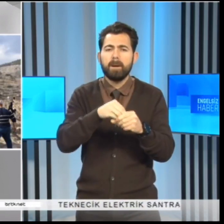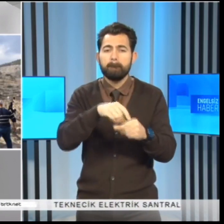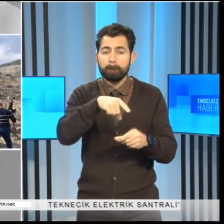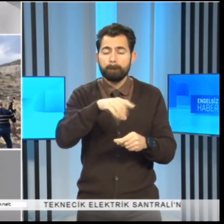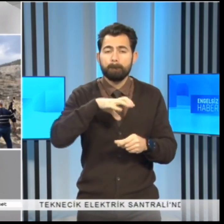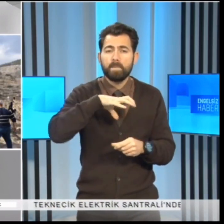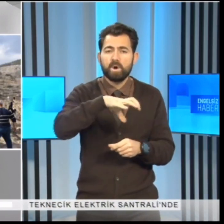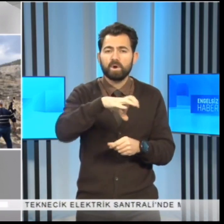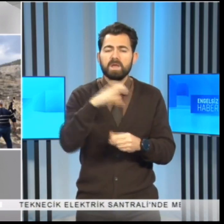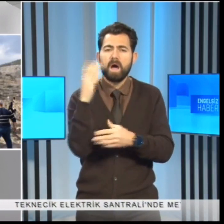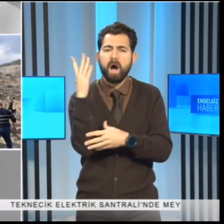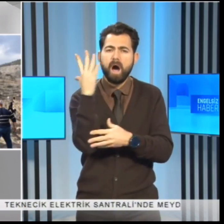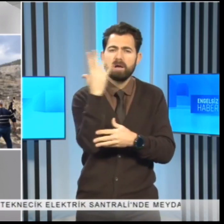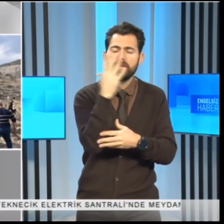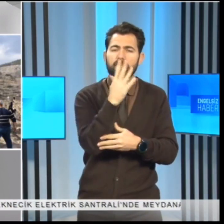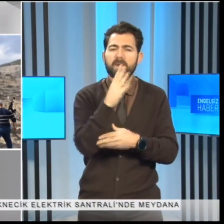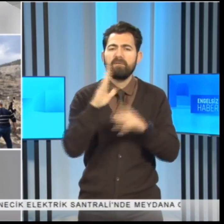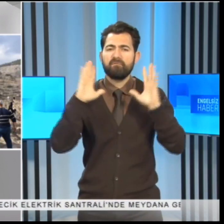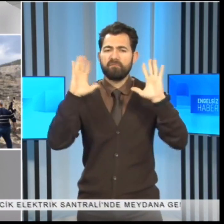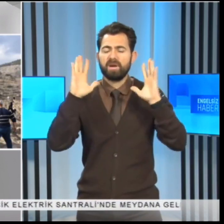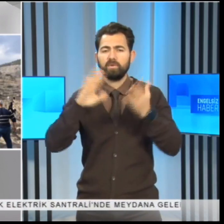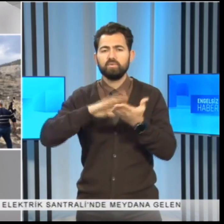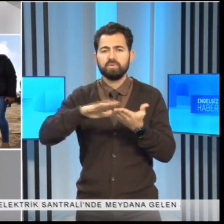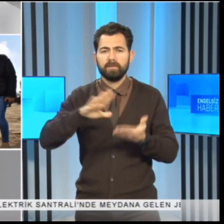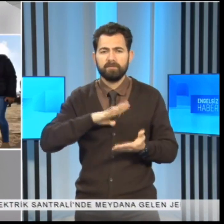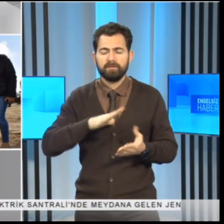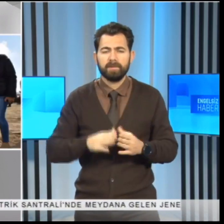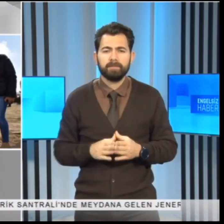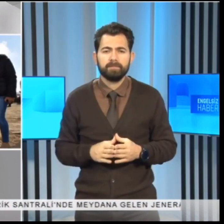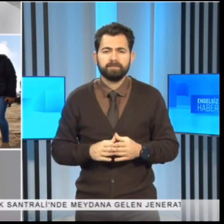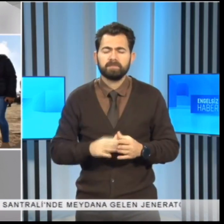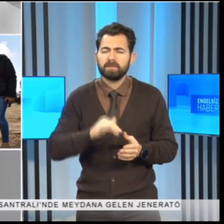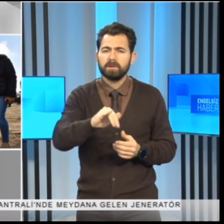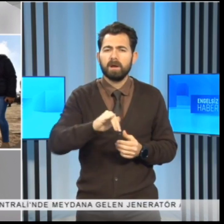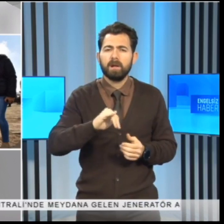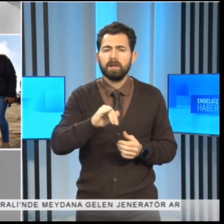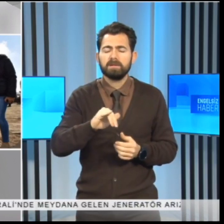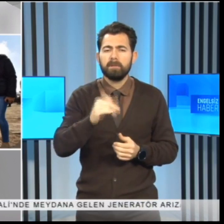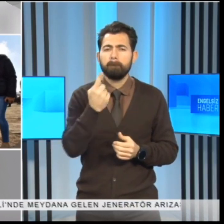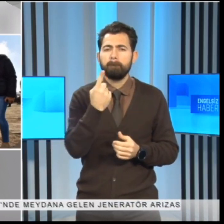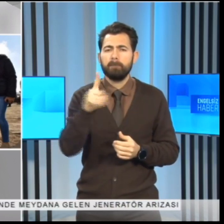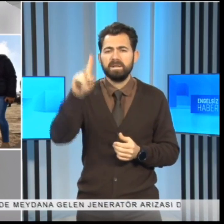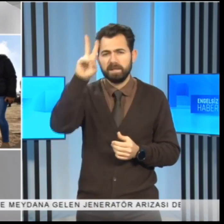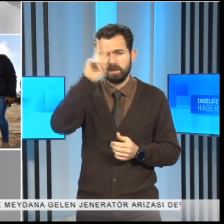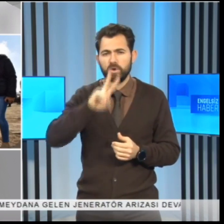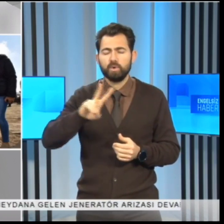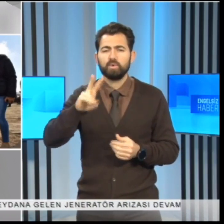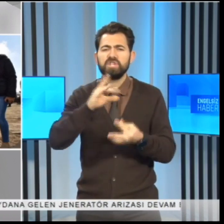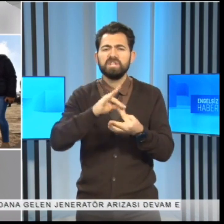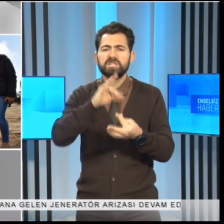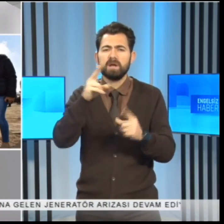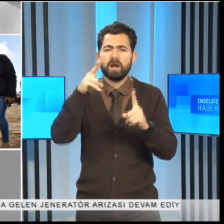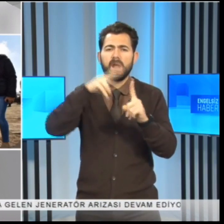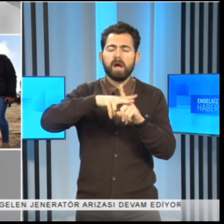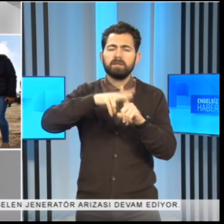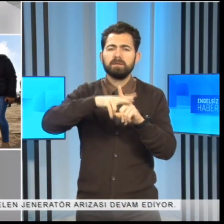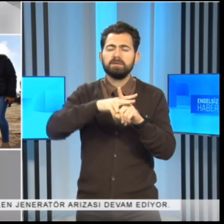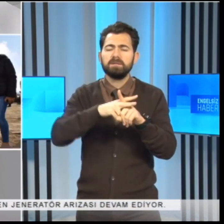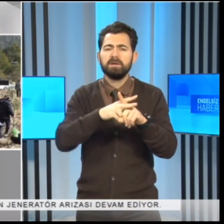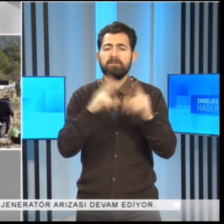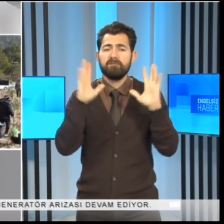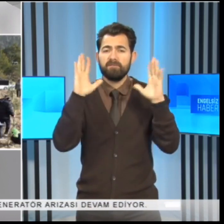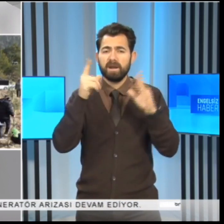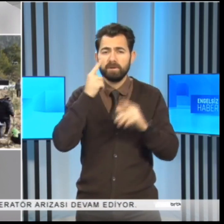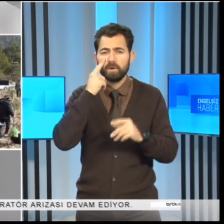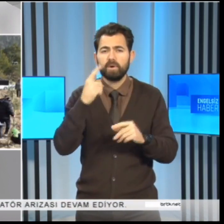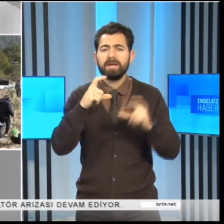bölgede ağaçlandırma faaliyeti yapıldı. Yaklaşık 1200 kişinin